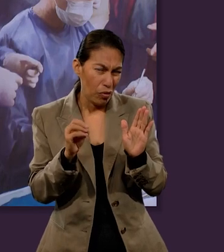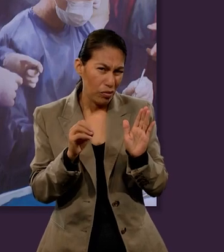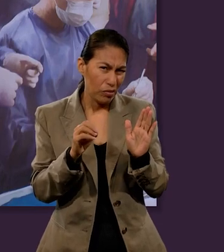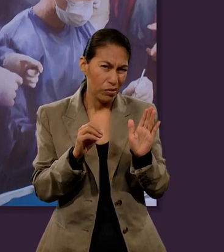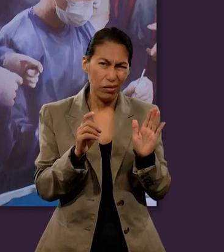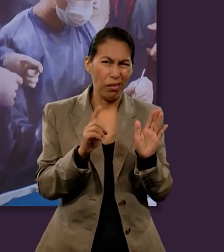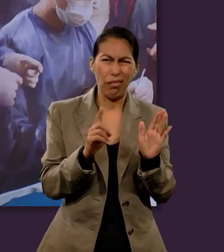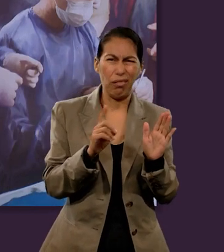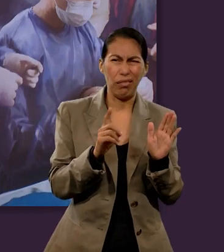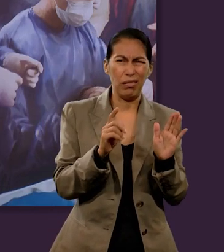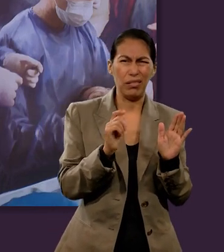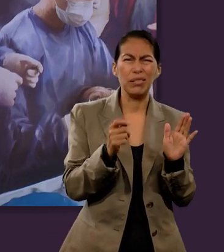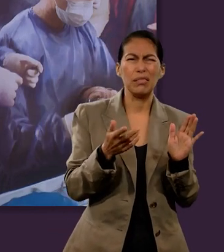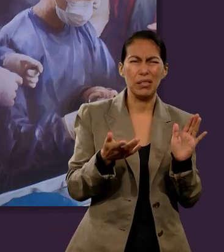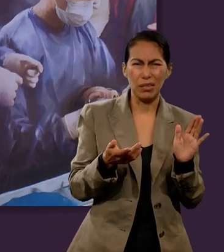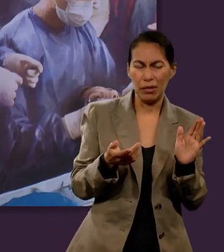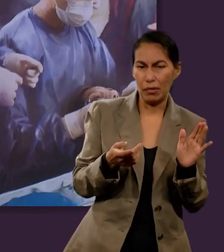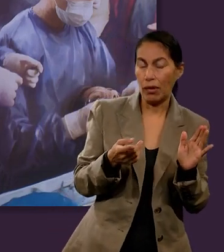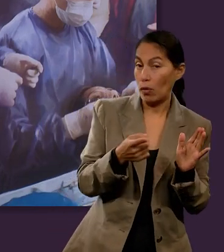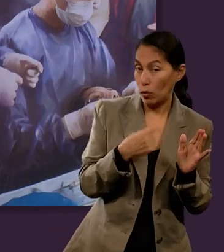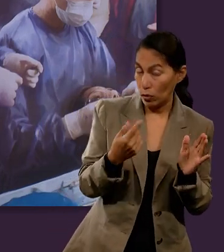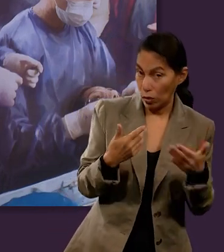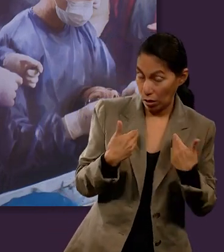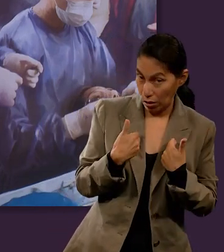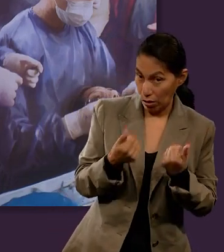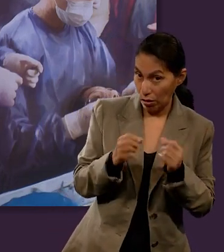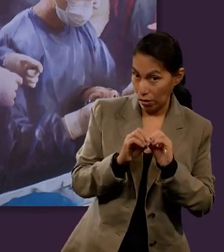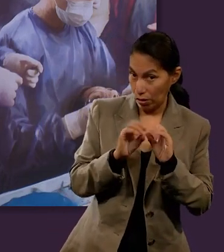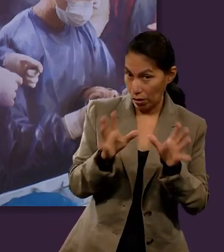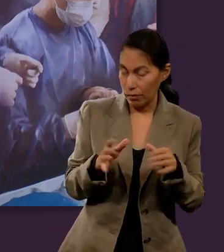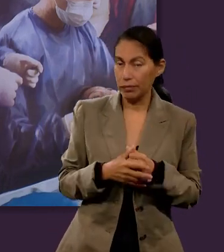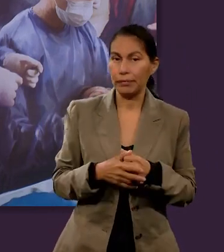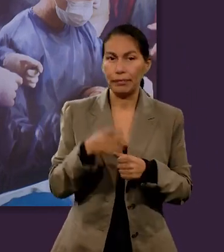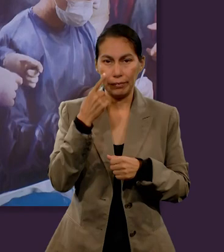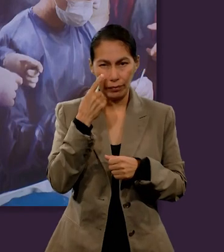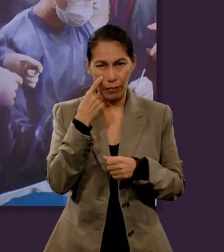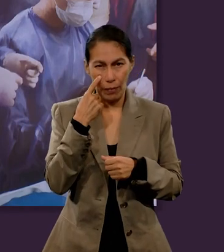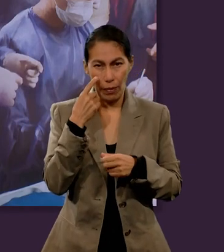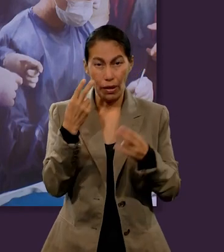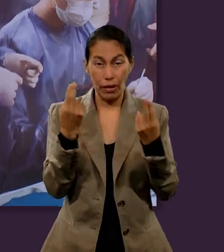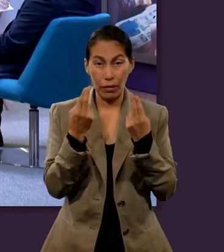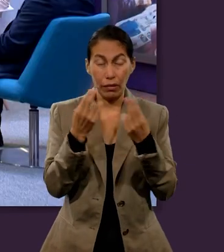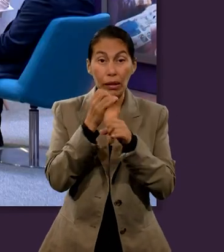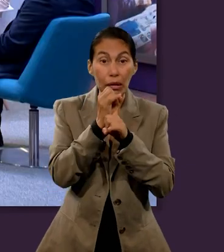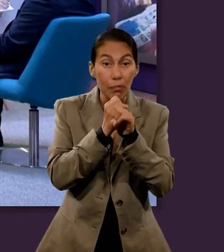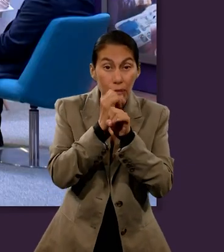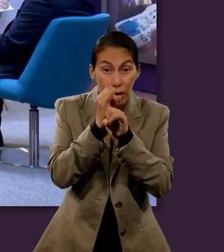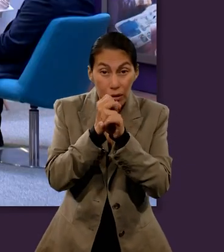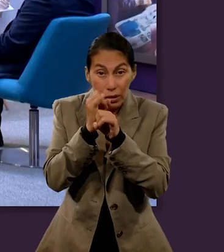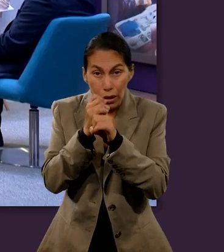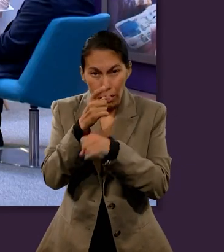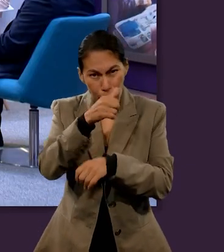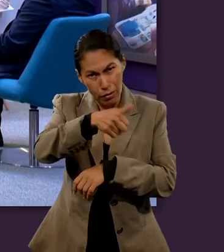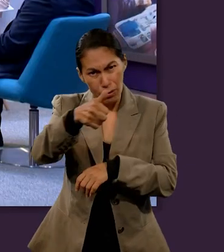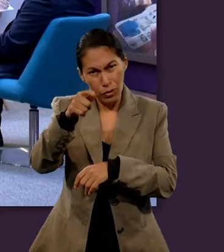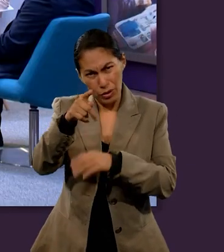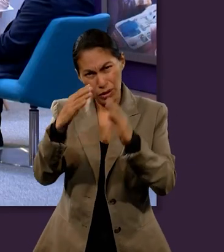tomar literal, necesitamos, y esto quedará para casa, investigar y nos vamos a dar cuenta que los tiempos